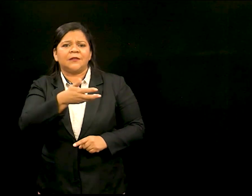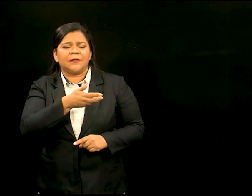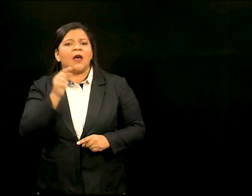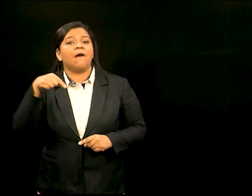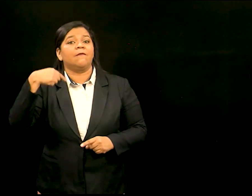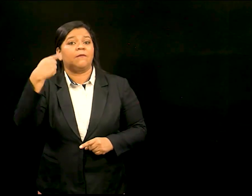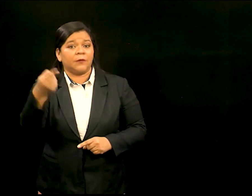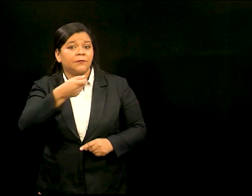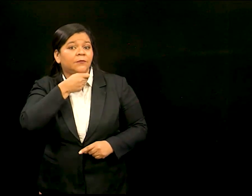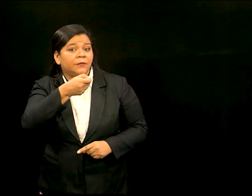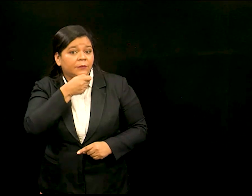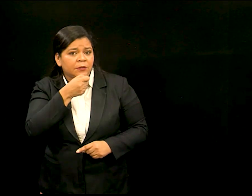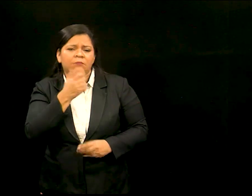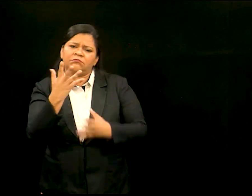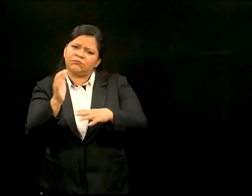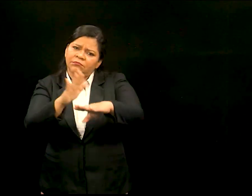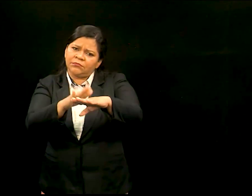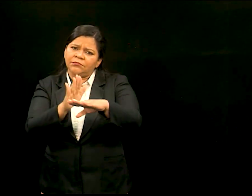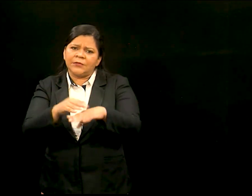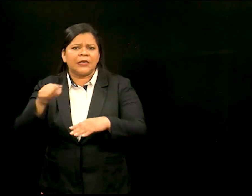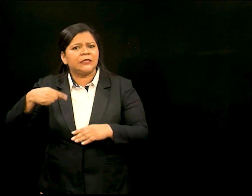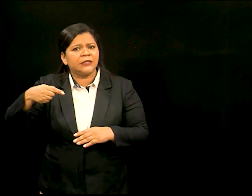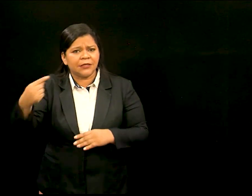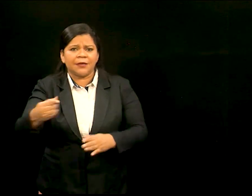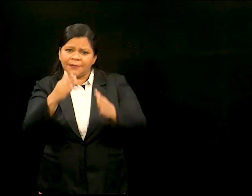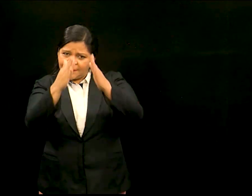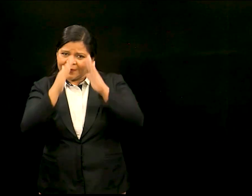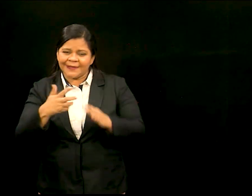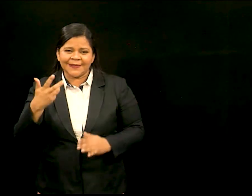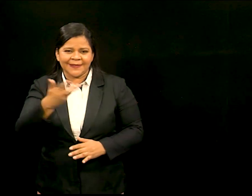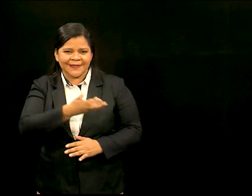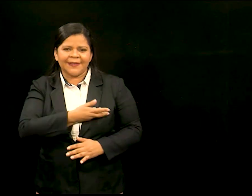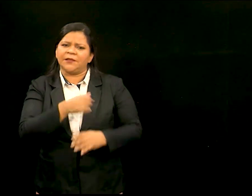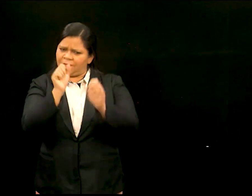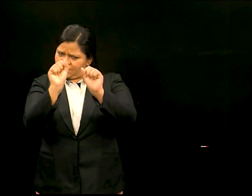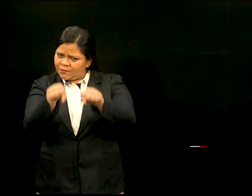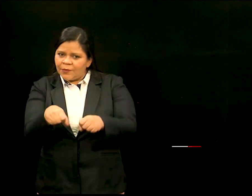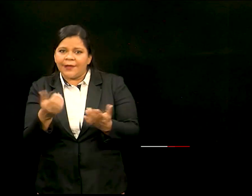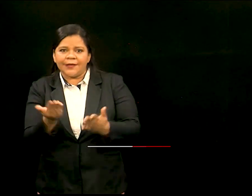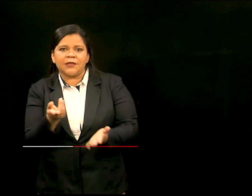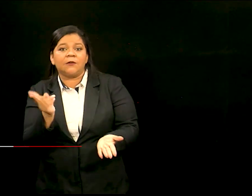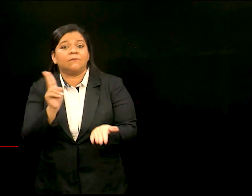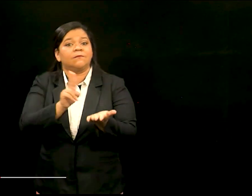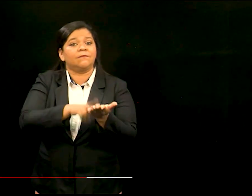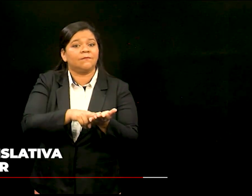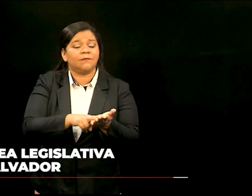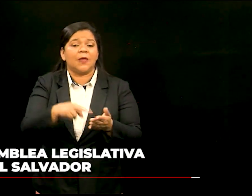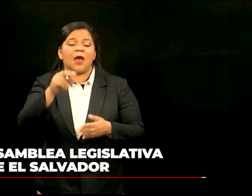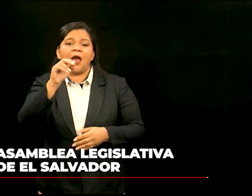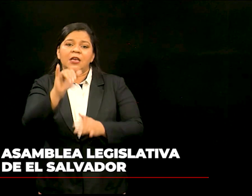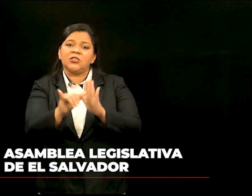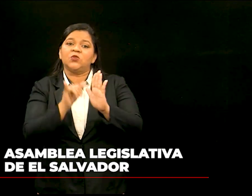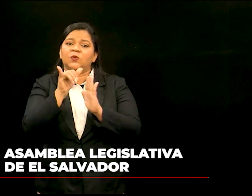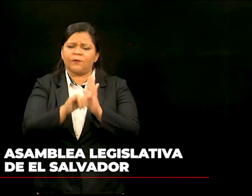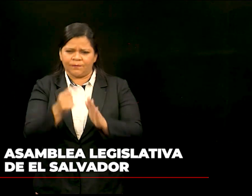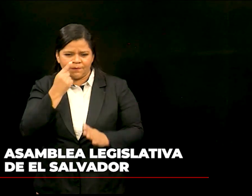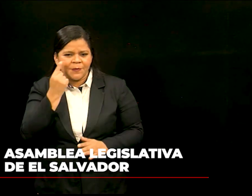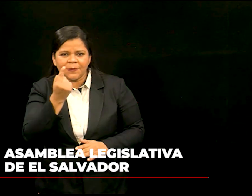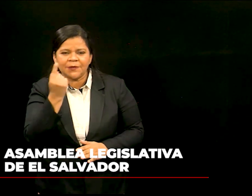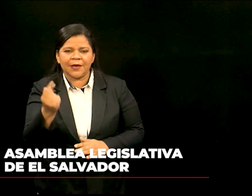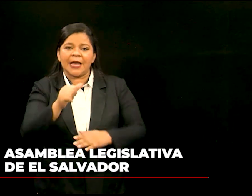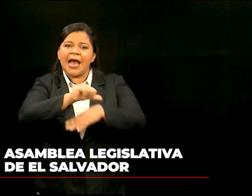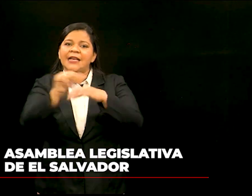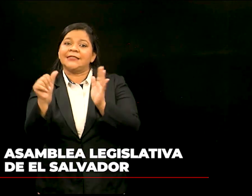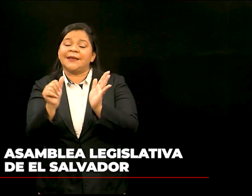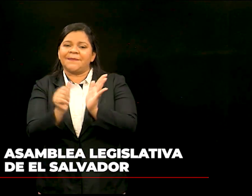emisiones y le invitamos a informarse siempre con nosotros. Puedes hacerlo suscribiéndote al canal de YouTube, búscanos como